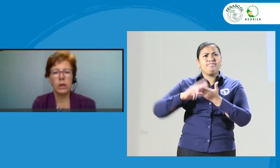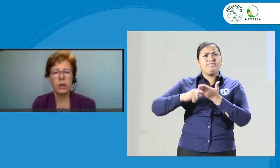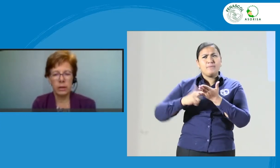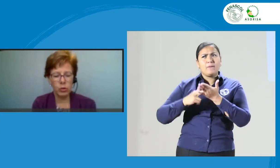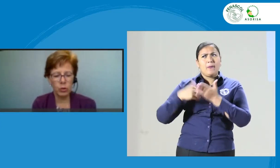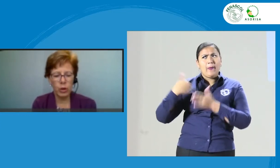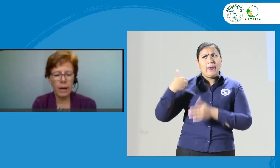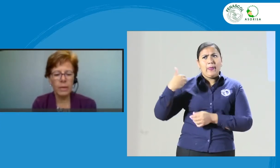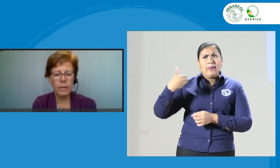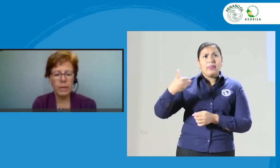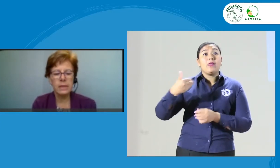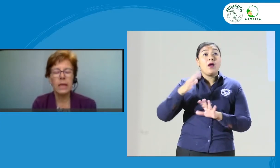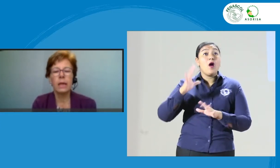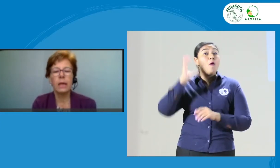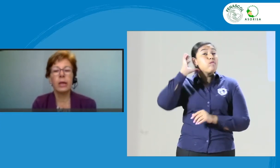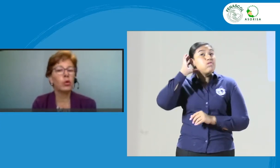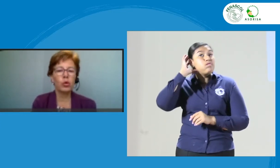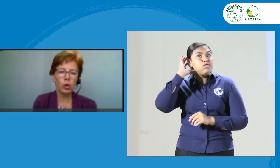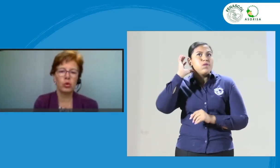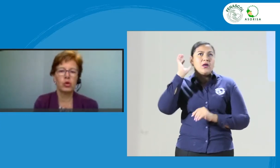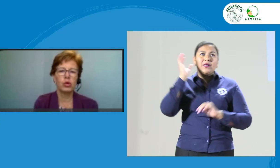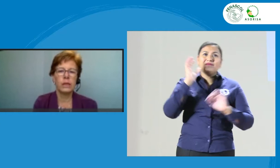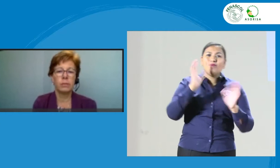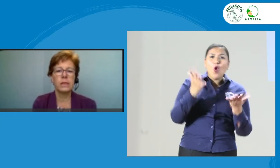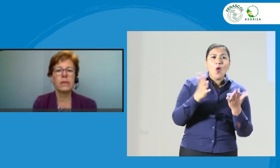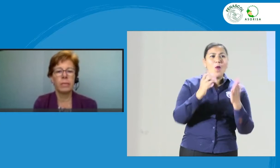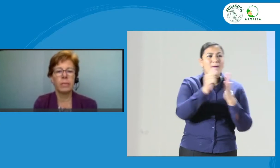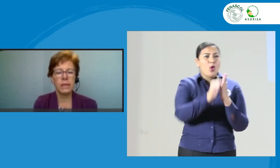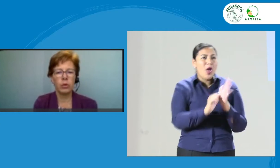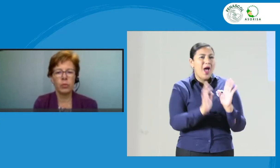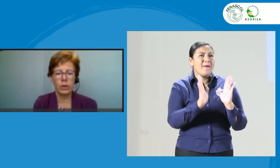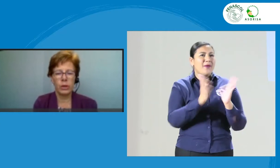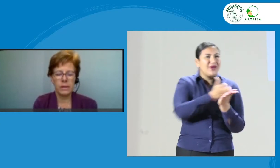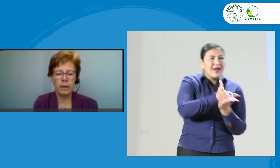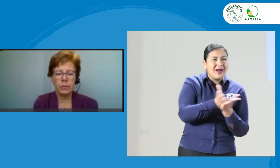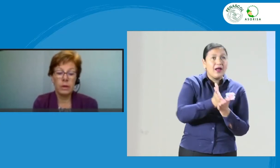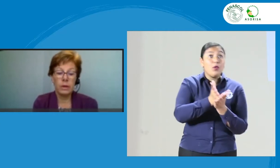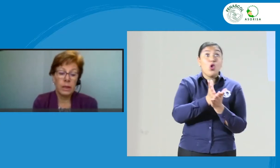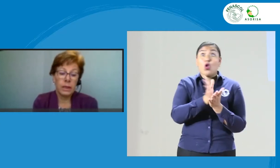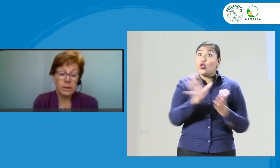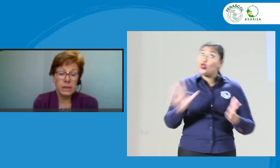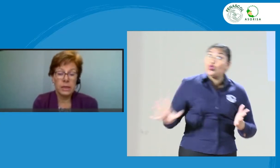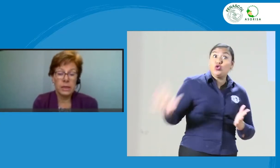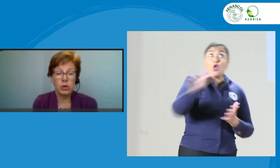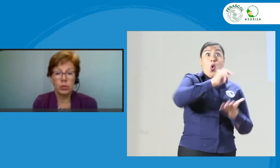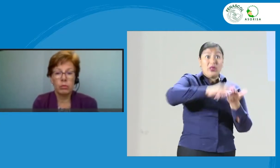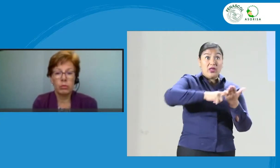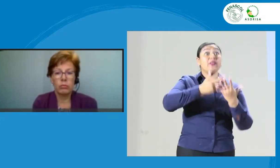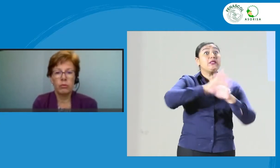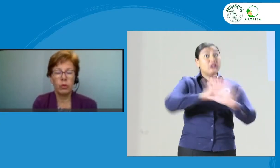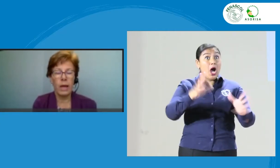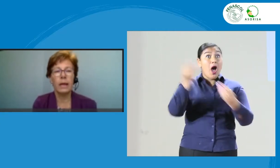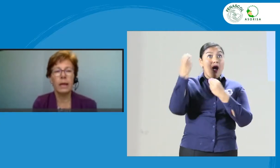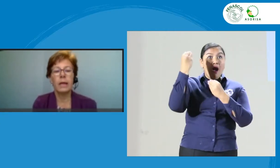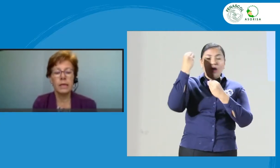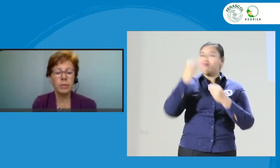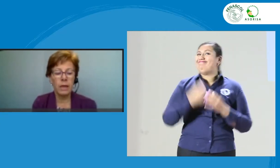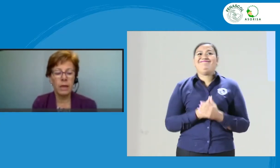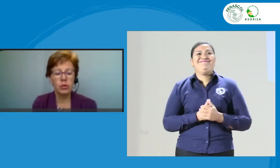tenemos programas, pero no todos los intérpretes han pasado por esta capacitación formal. Esperamos que a